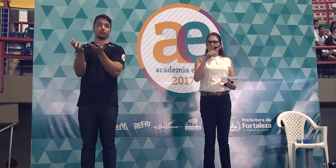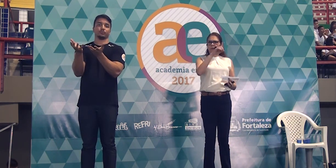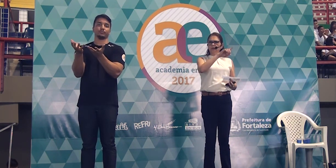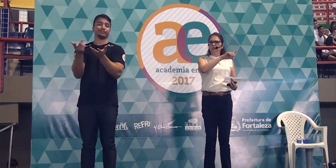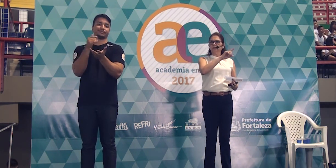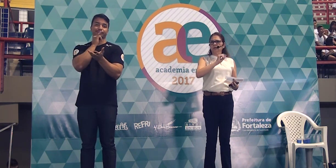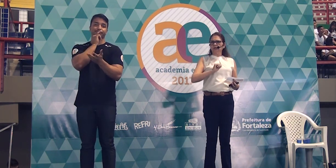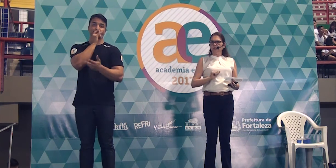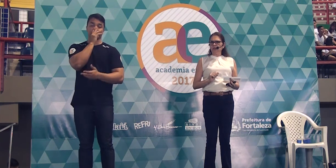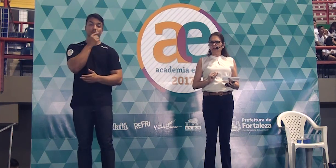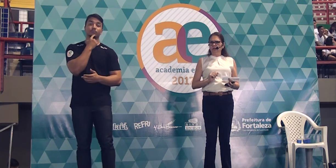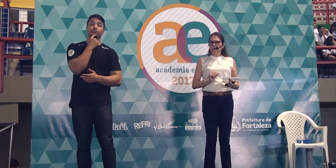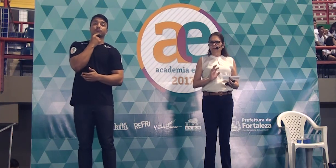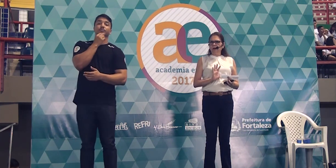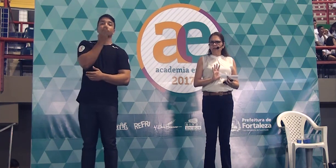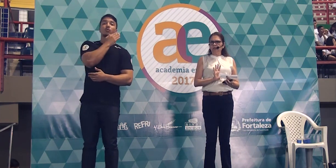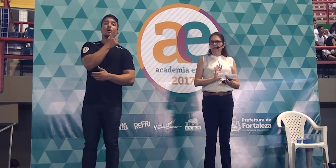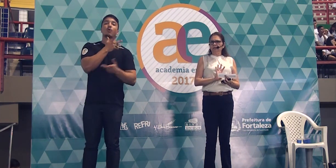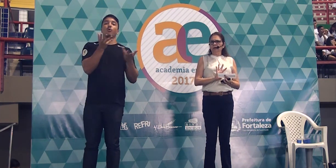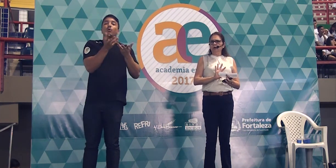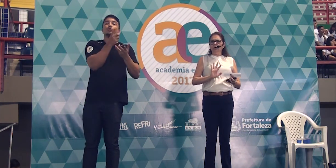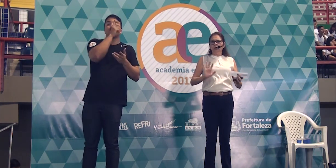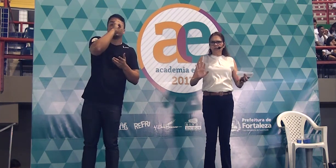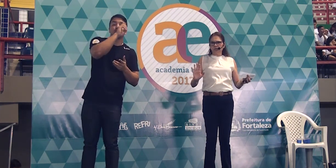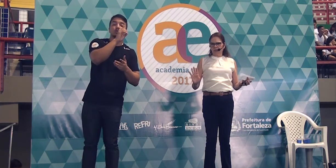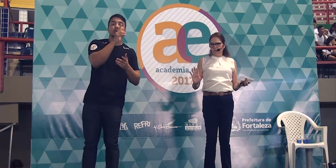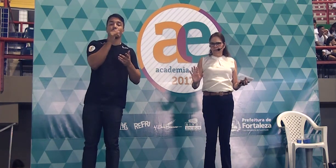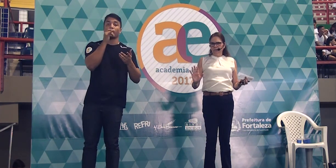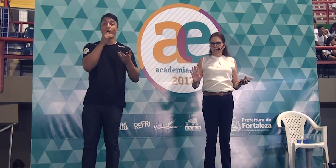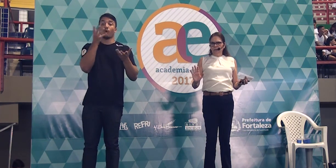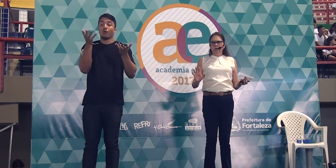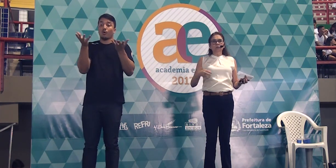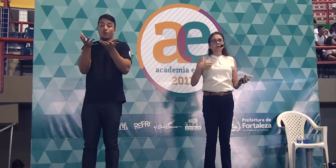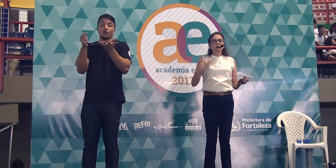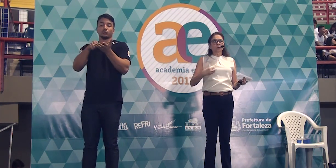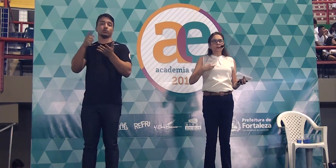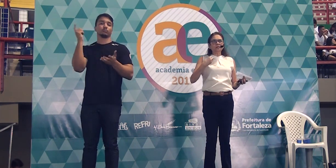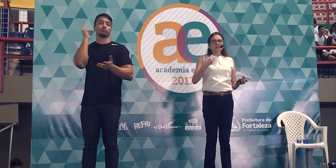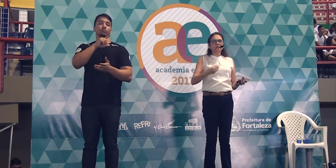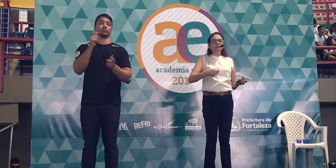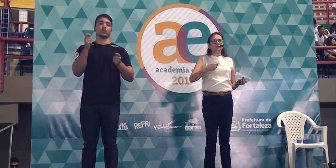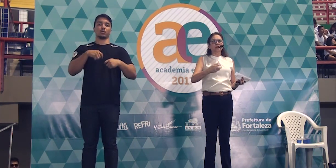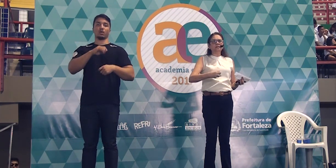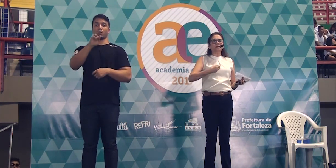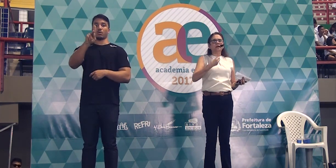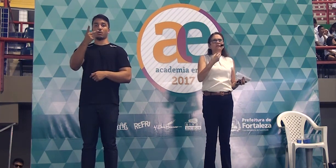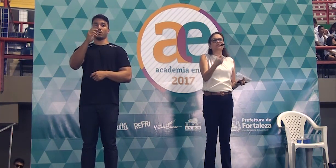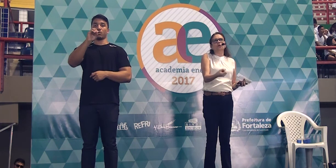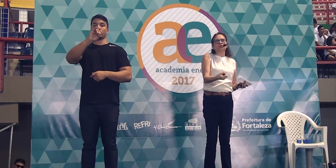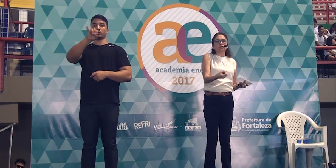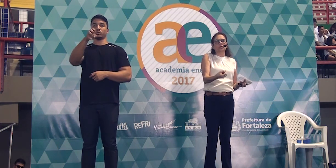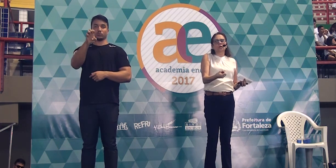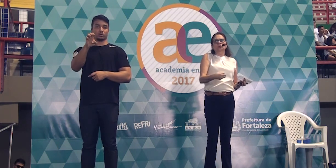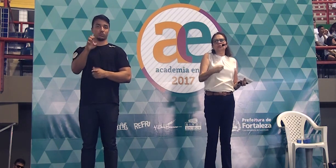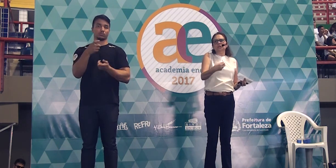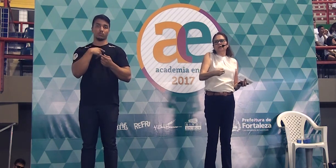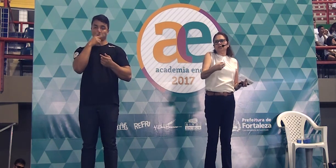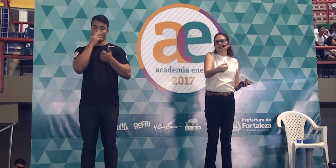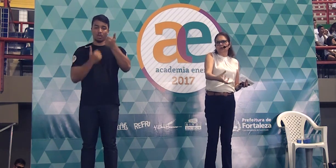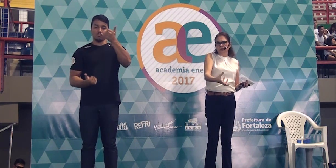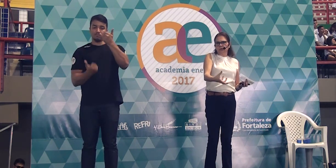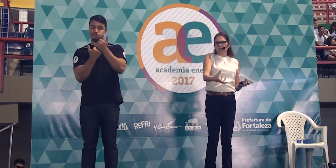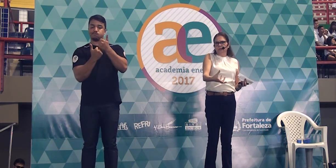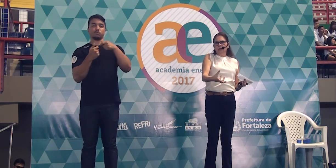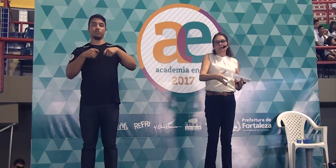repetindo como eu disse hoje em dia. Basta dizer hoje. Eu não preciso desse reforço. Nos